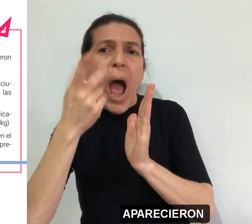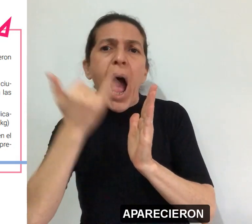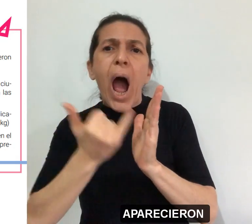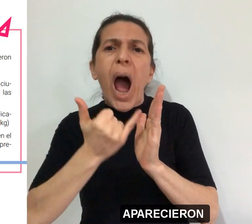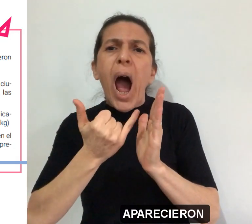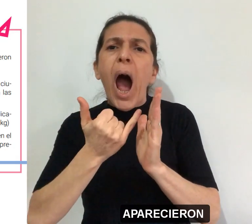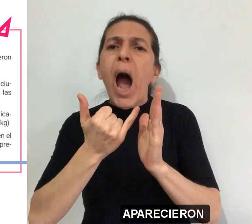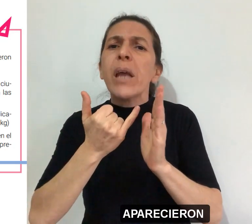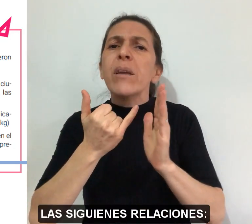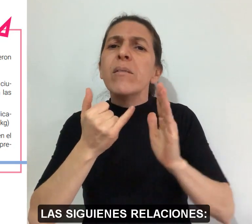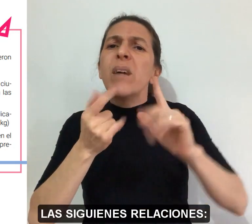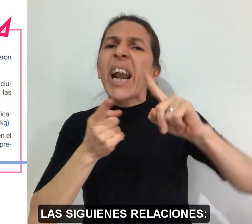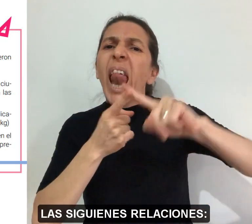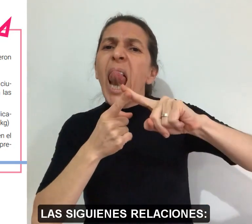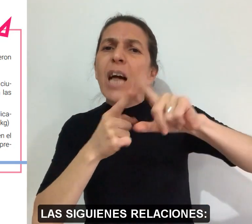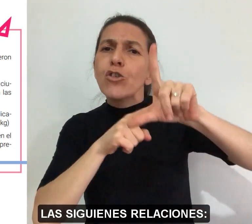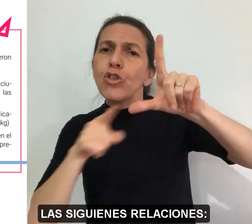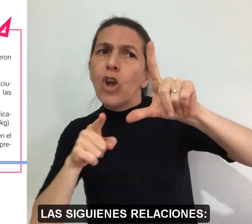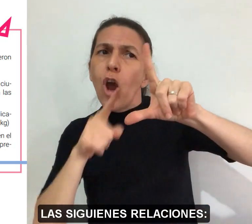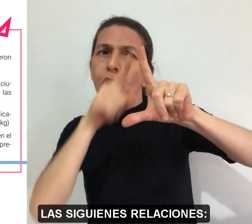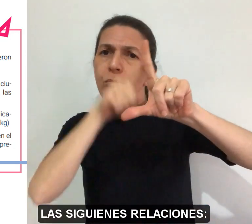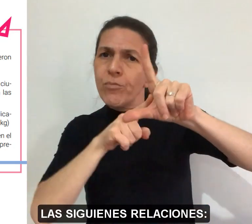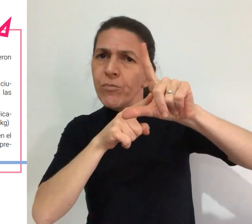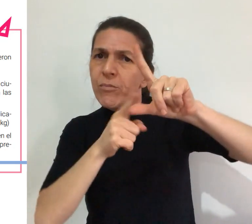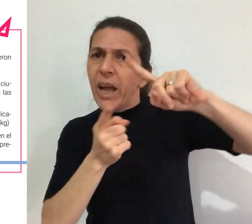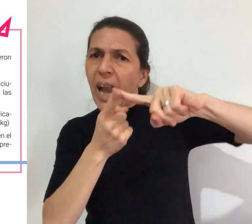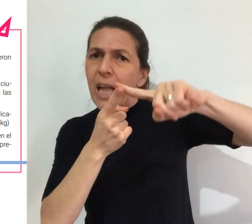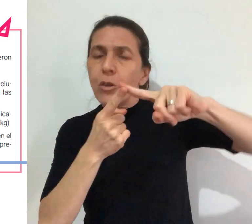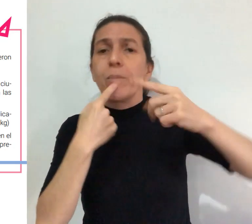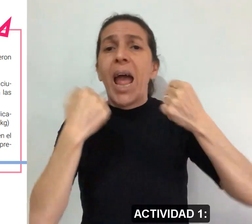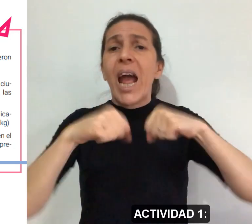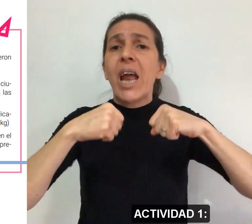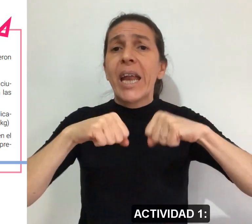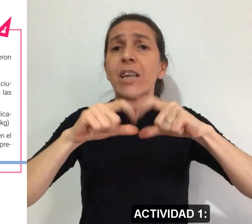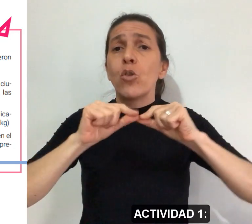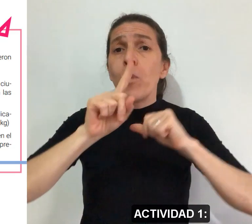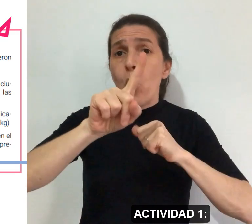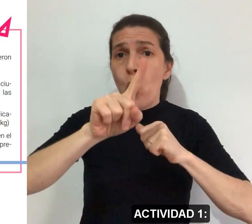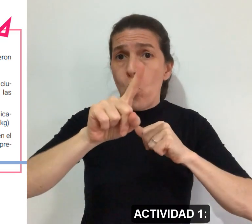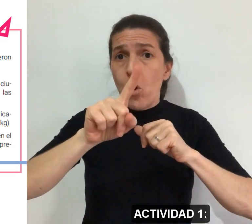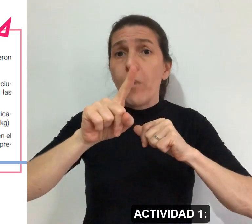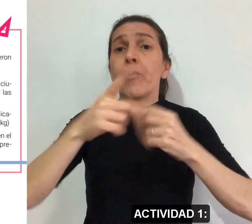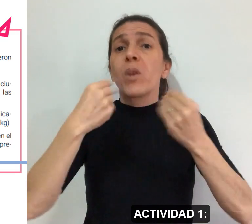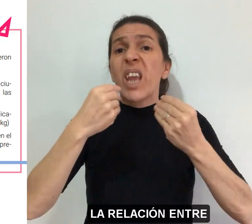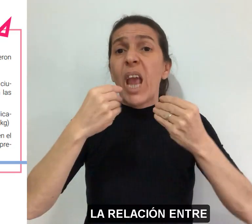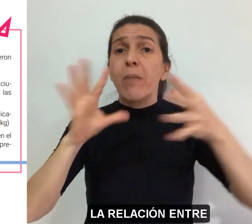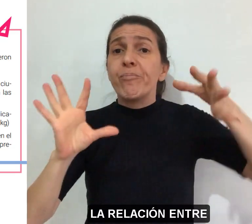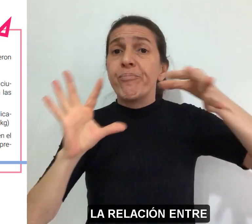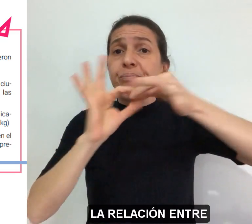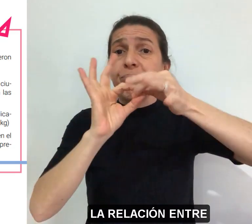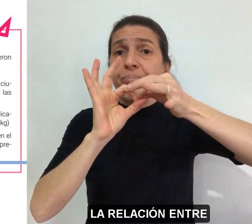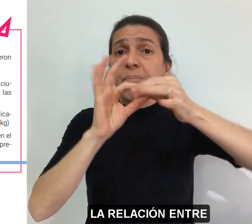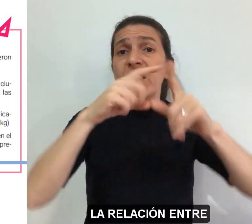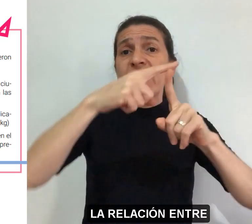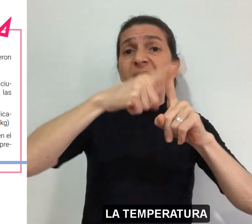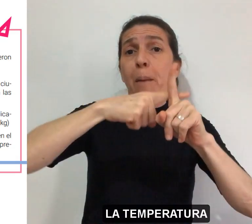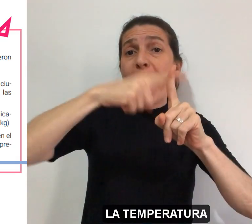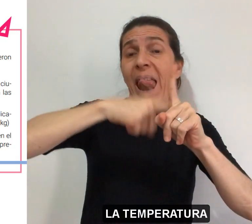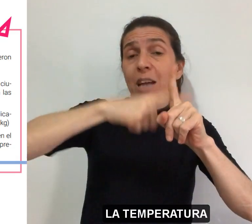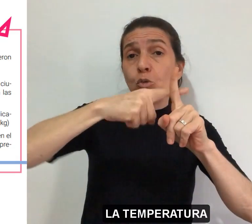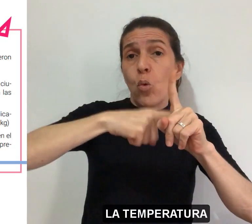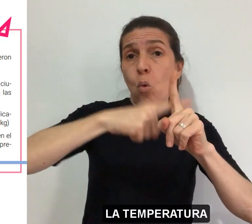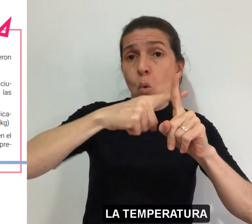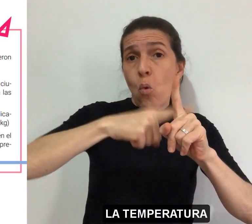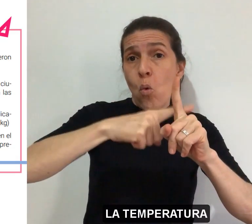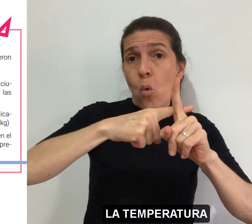aparecieron las siguientes relaciones Actividad 1 La relación entre la